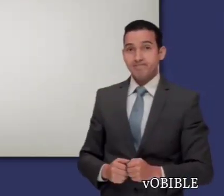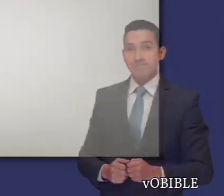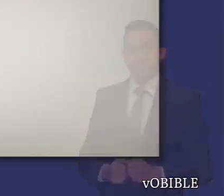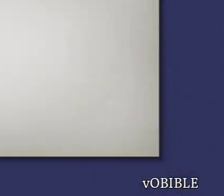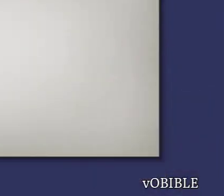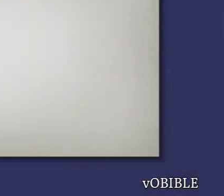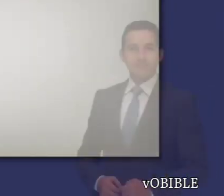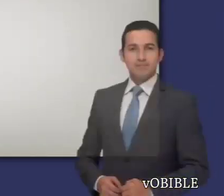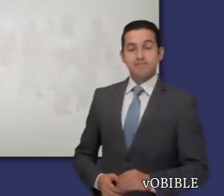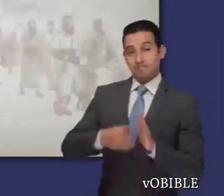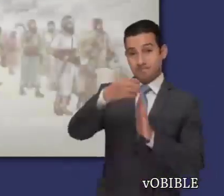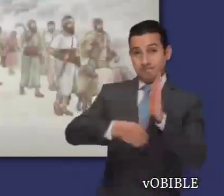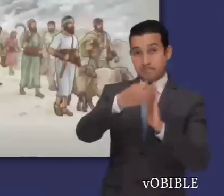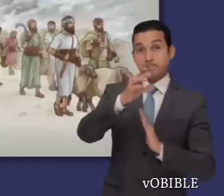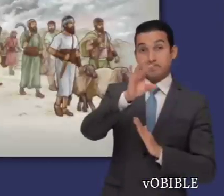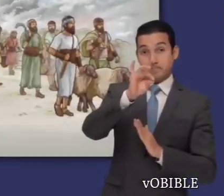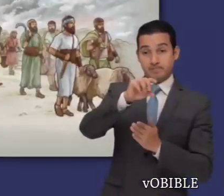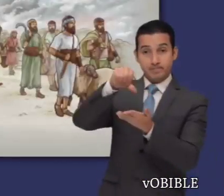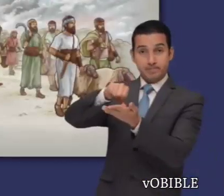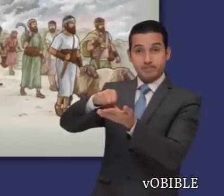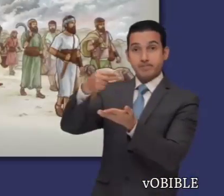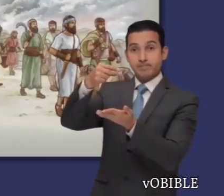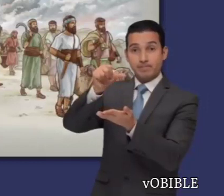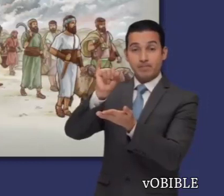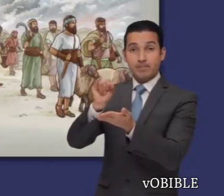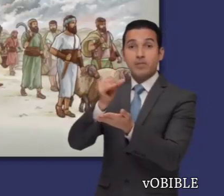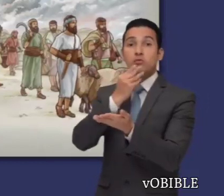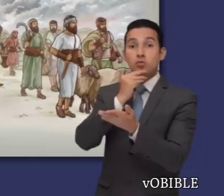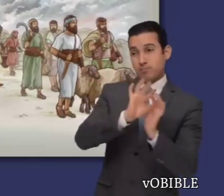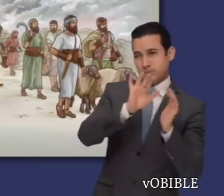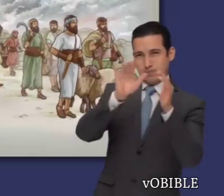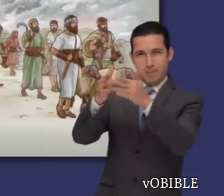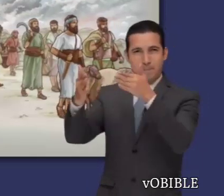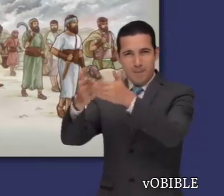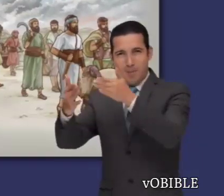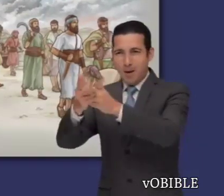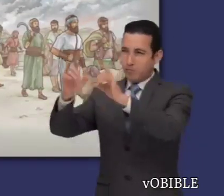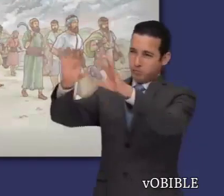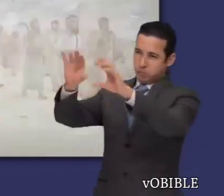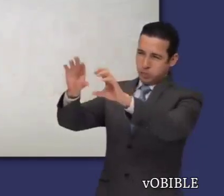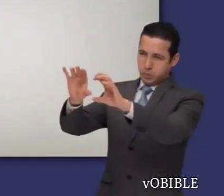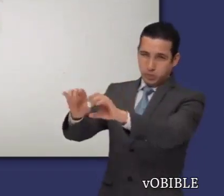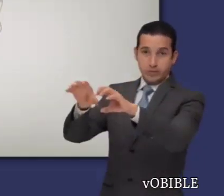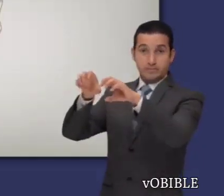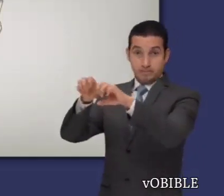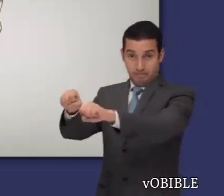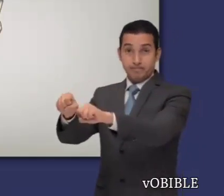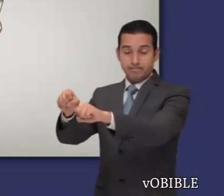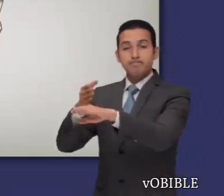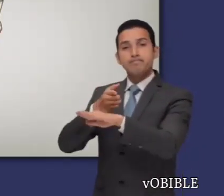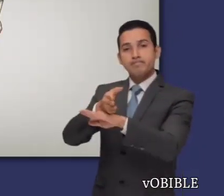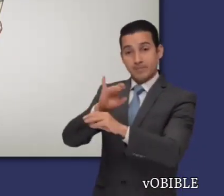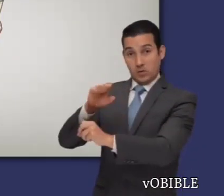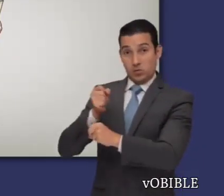En el capítulo 8, la ciudad de Ai es conquistada, y queda reducida para siempre a un montón de ruinas. Luego